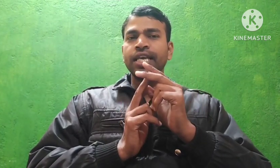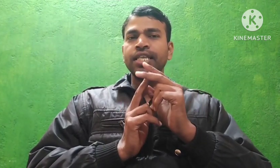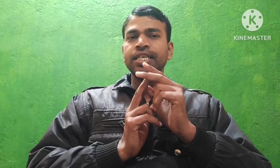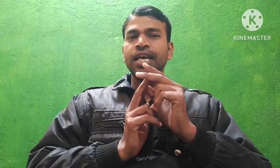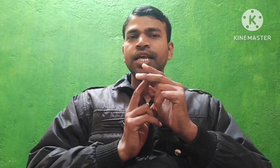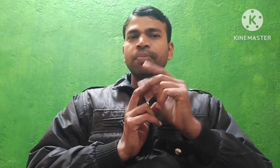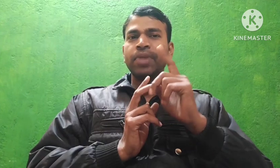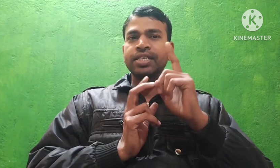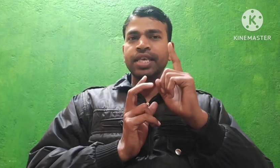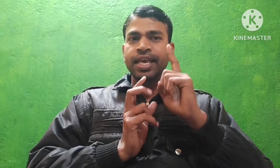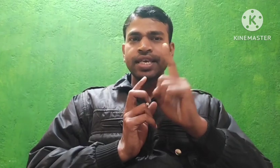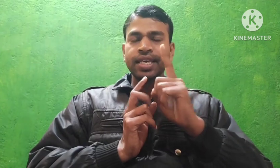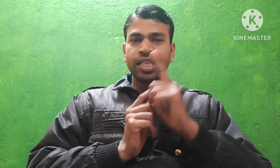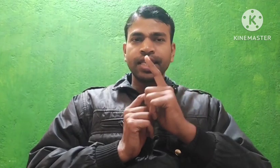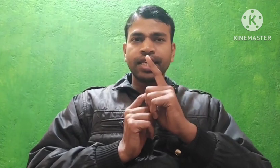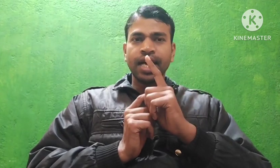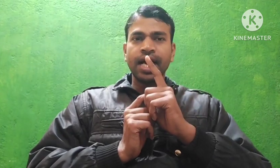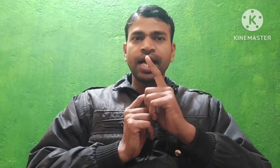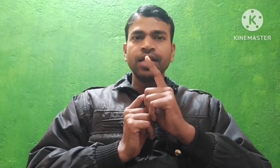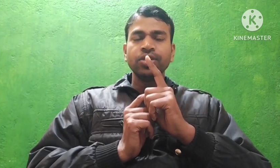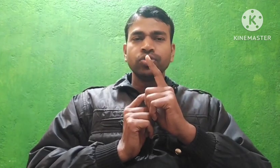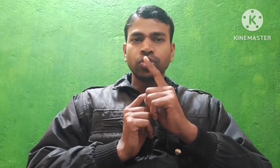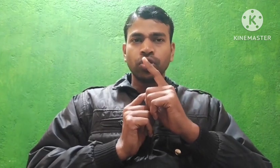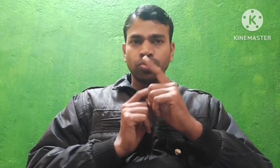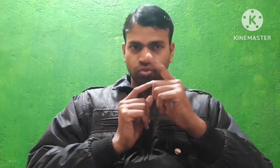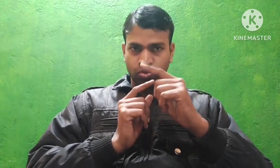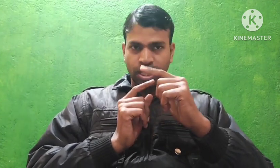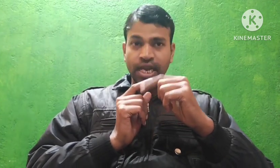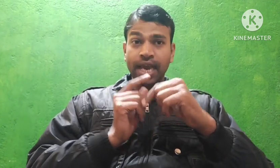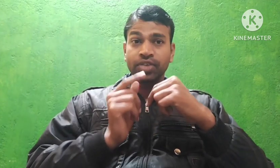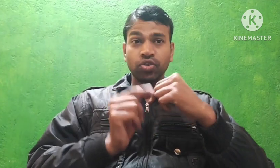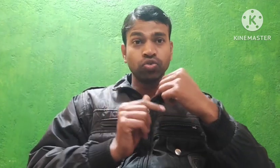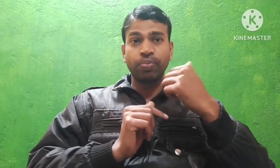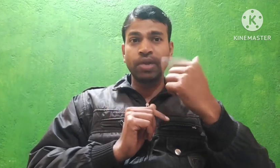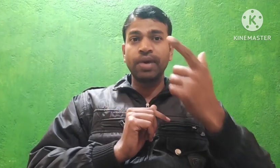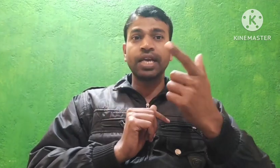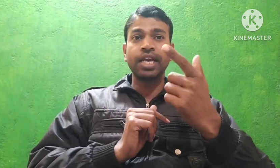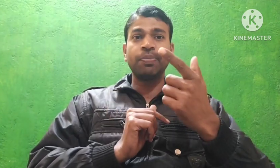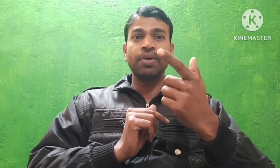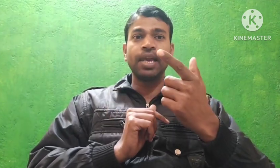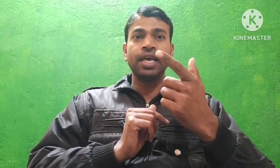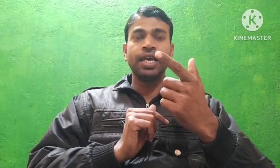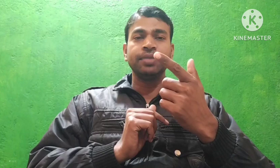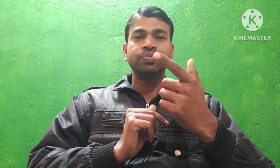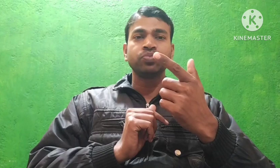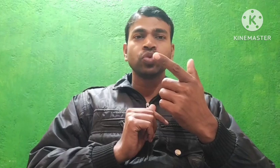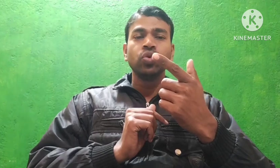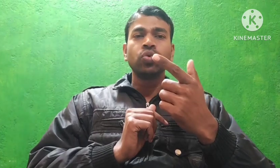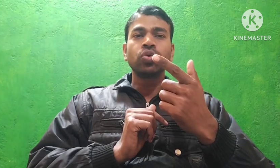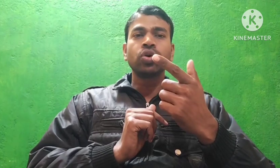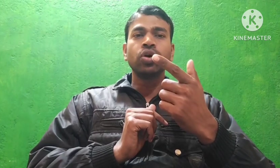के लिए बस एक ही तरीका है जो अठारा सुपर वाले ग्रेड़ पे वाले हैं उनको